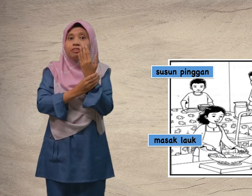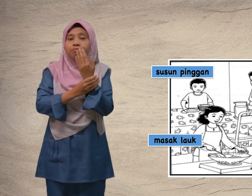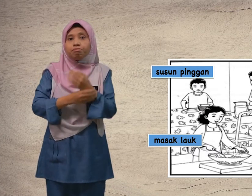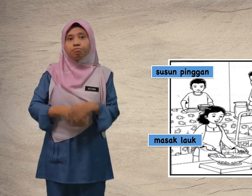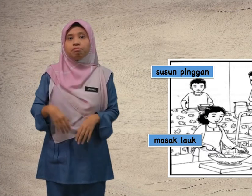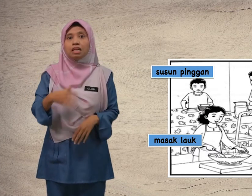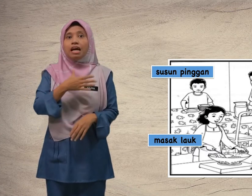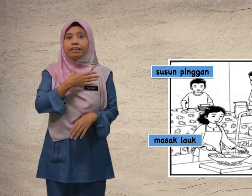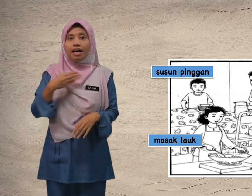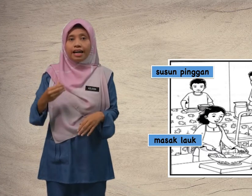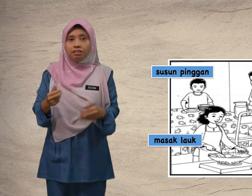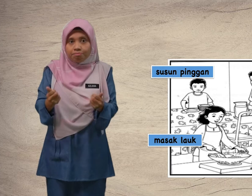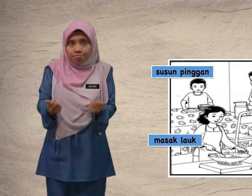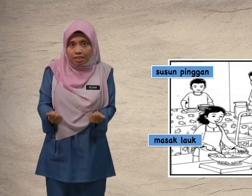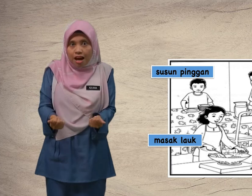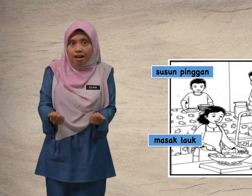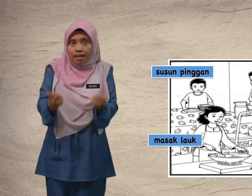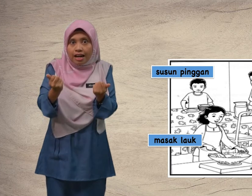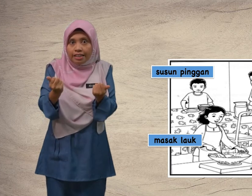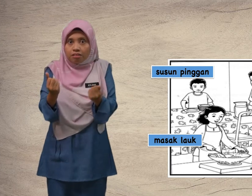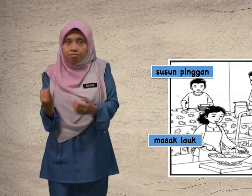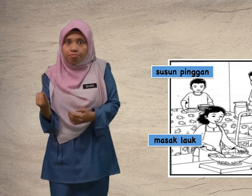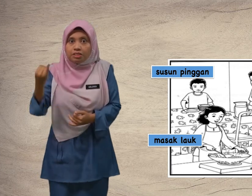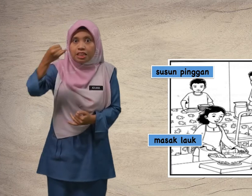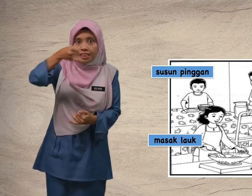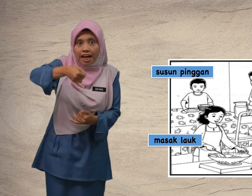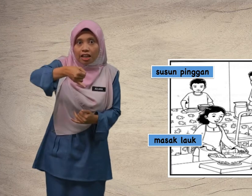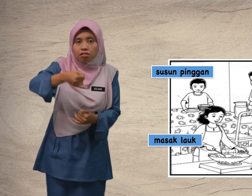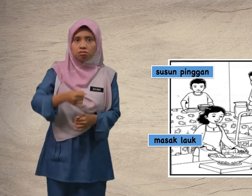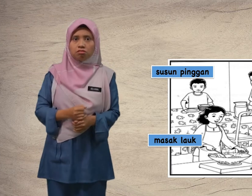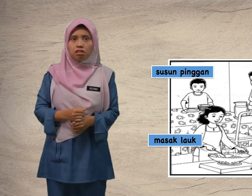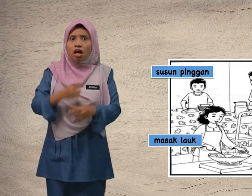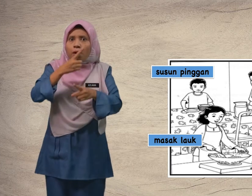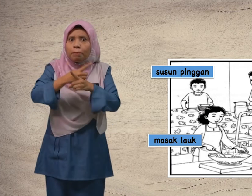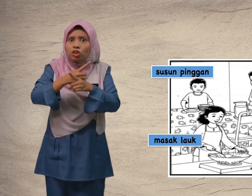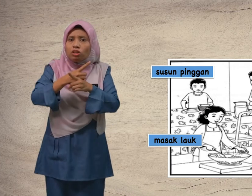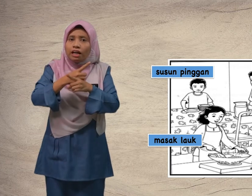dan angkat jak. Betul tak?